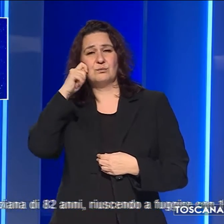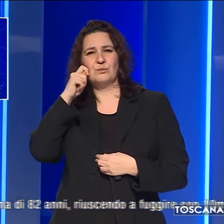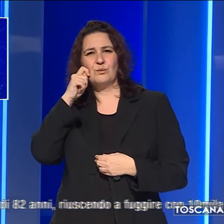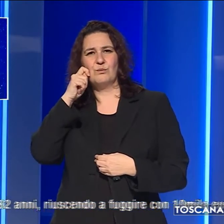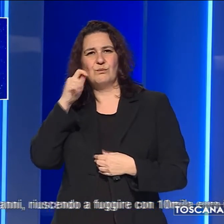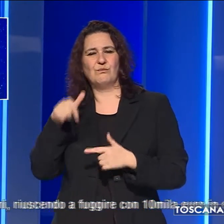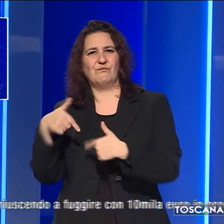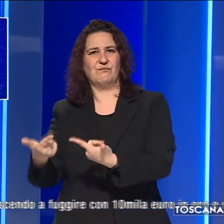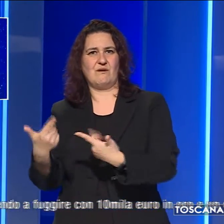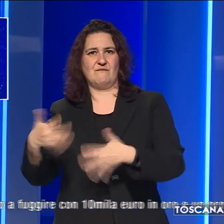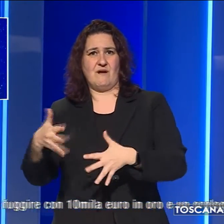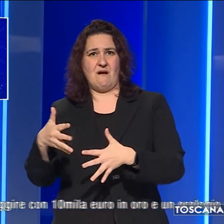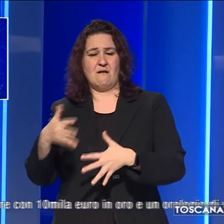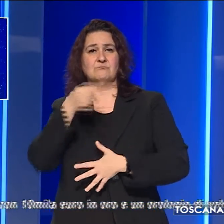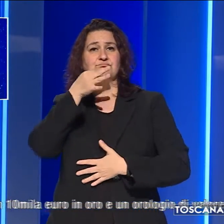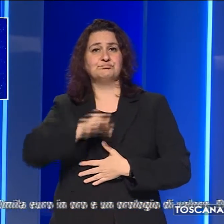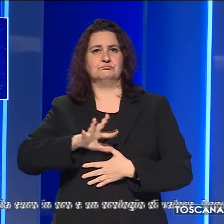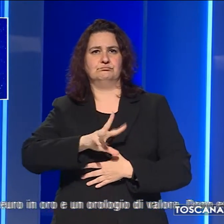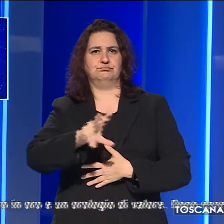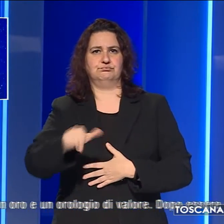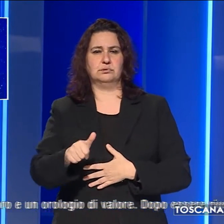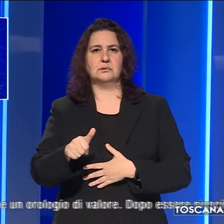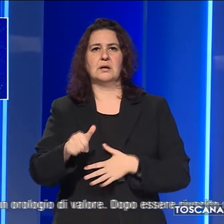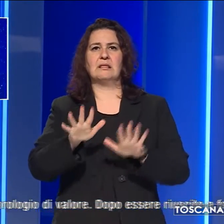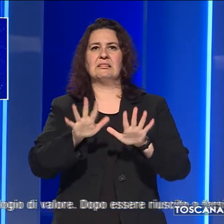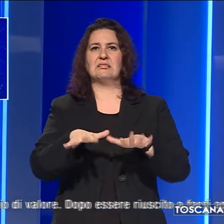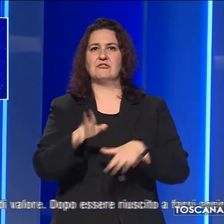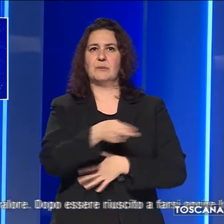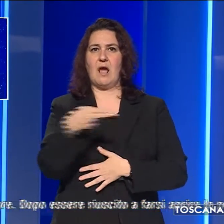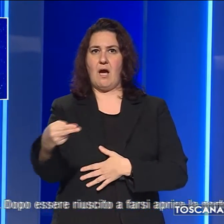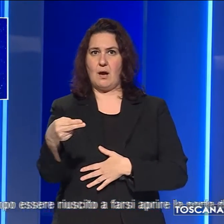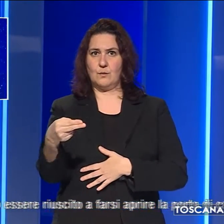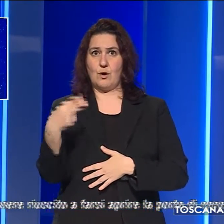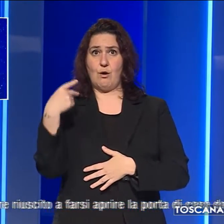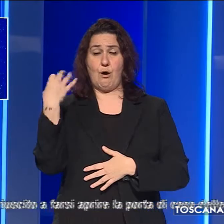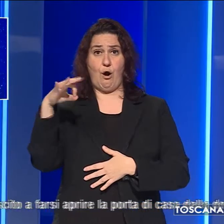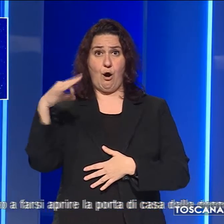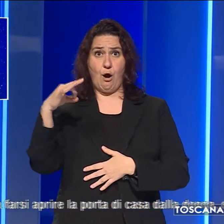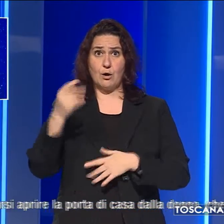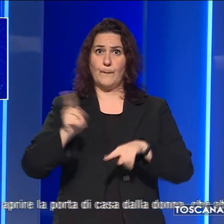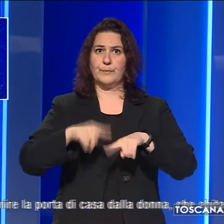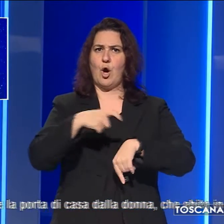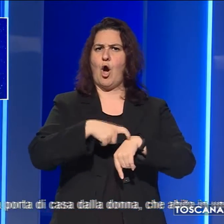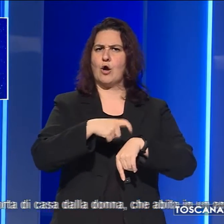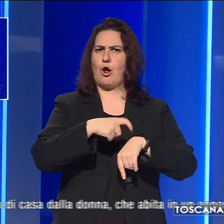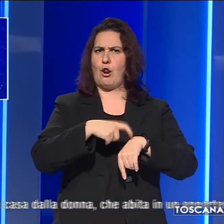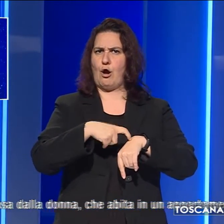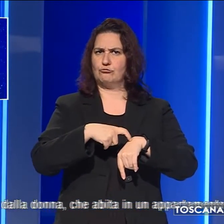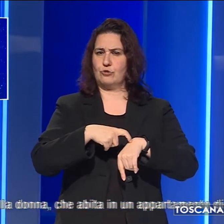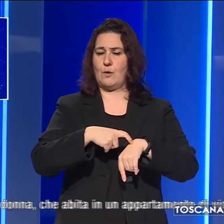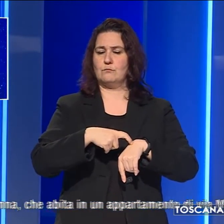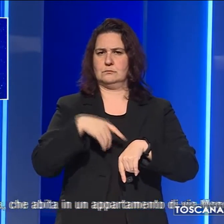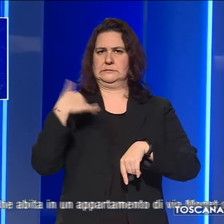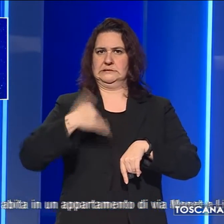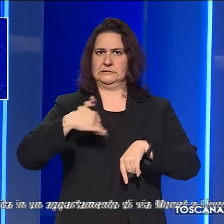a fuggire con 10.000 euro in oro e un orologio di valore. Dopo essere riuscito a farsi